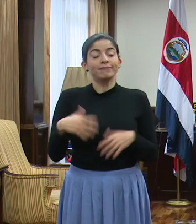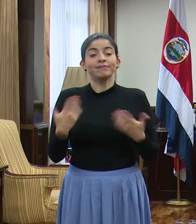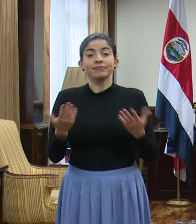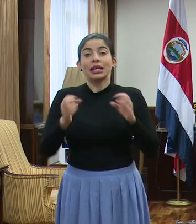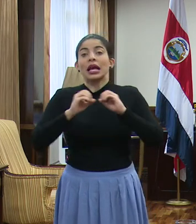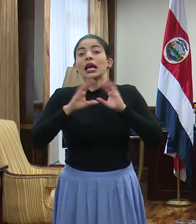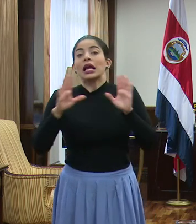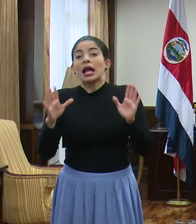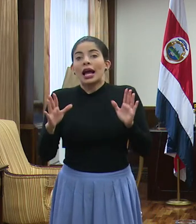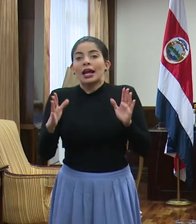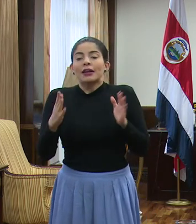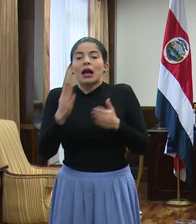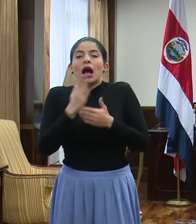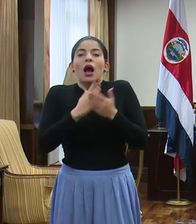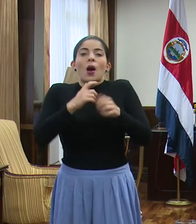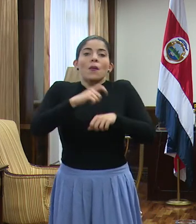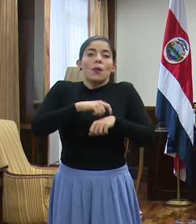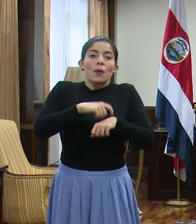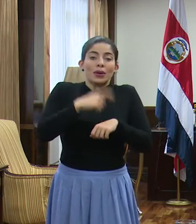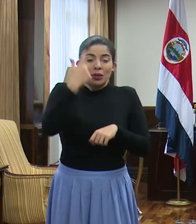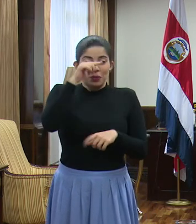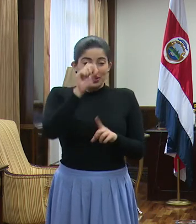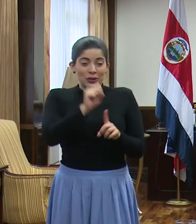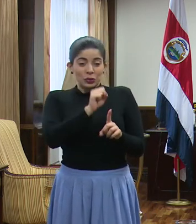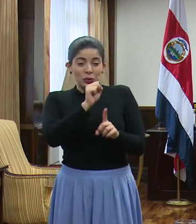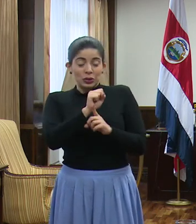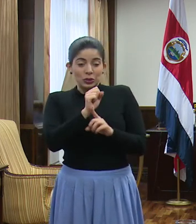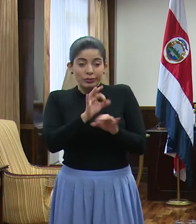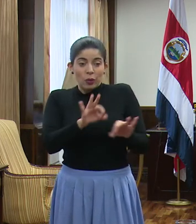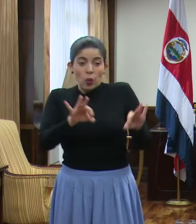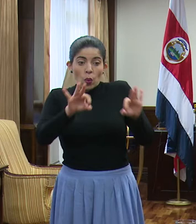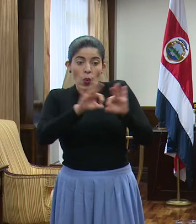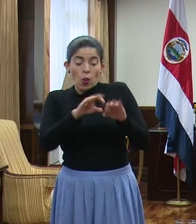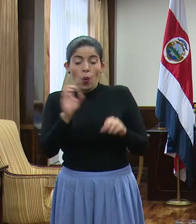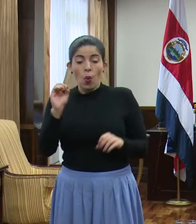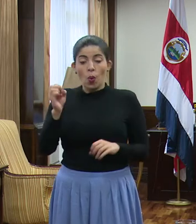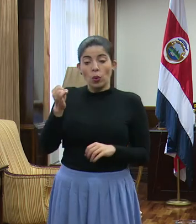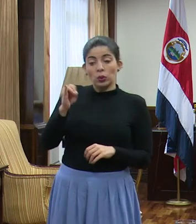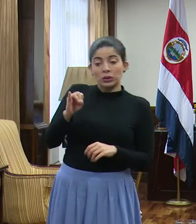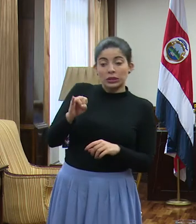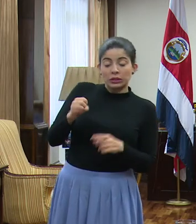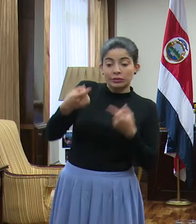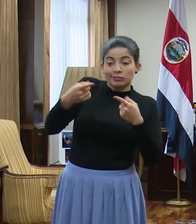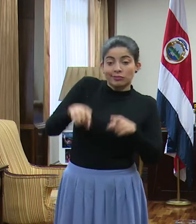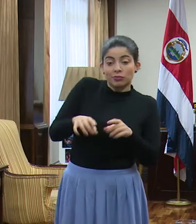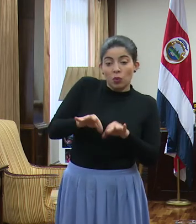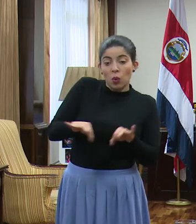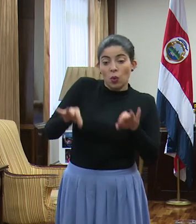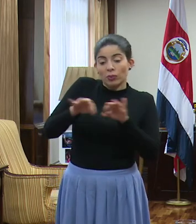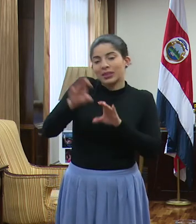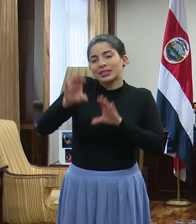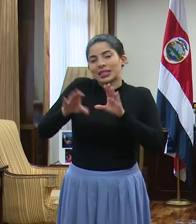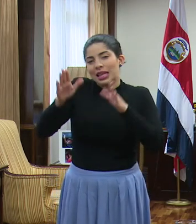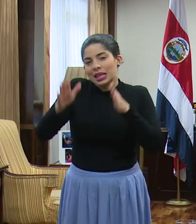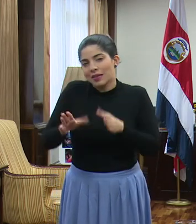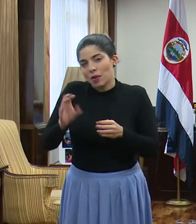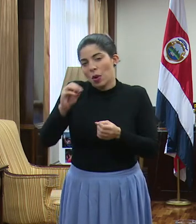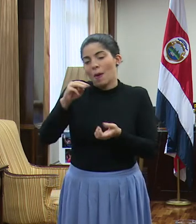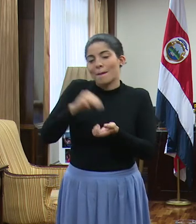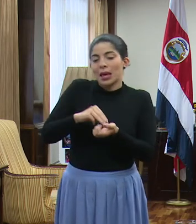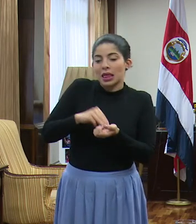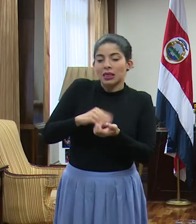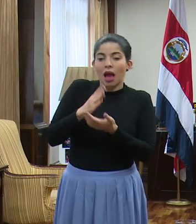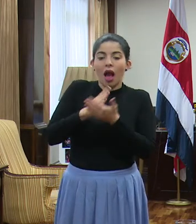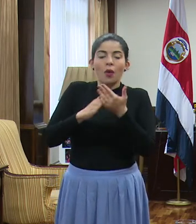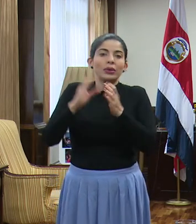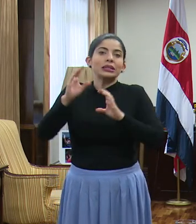que en algún momento, por la relevancia del evento, o por la relevancia del acto científico o médico, algún